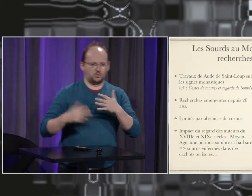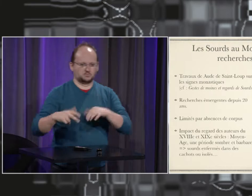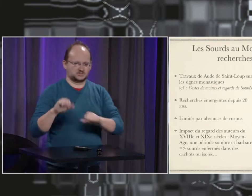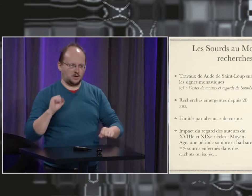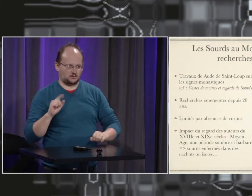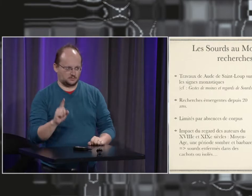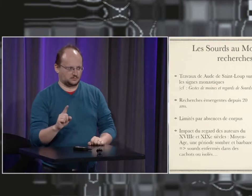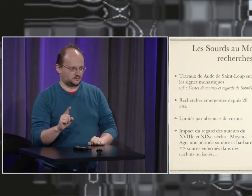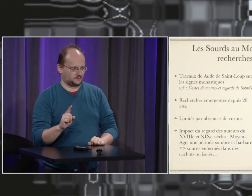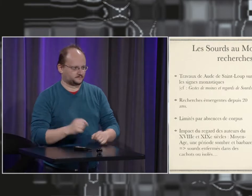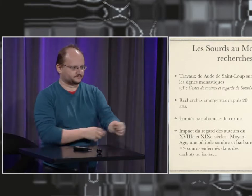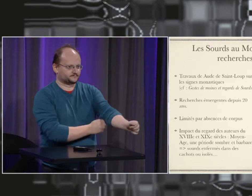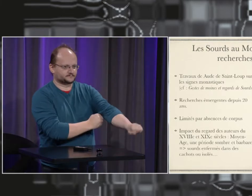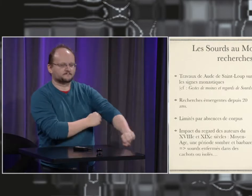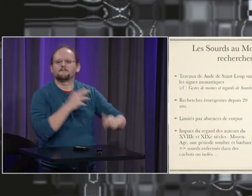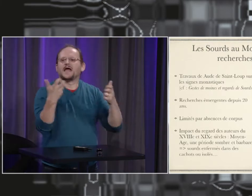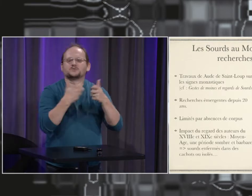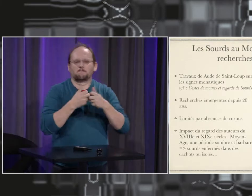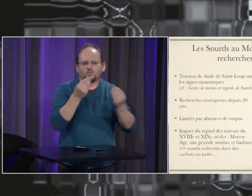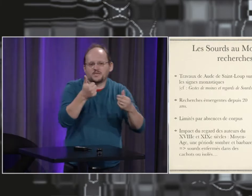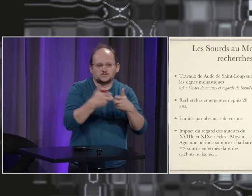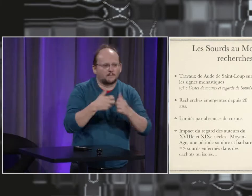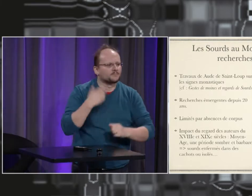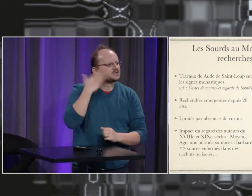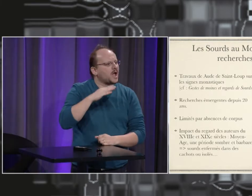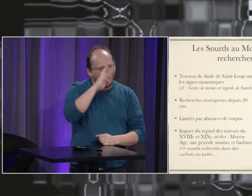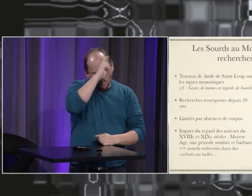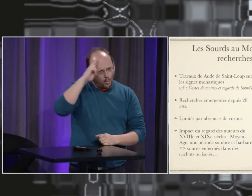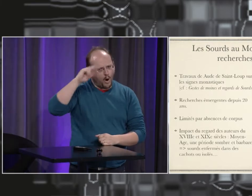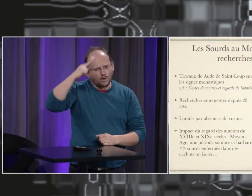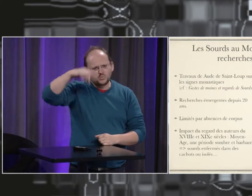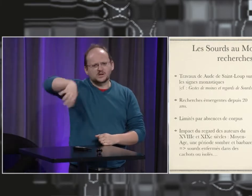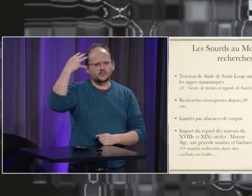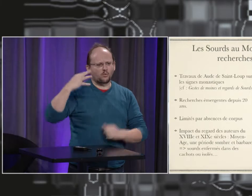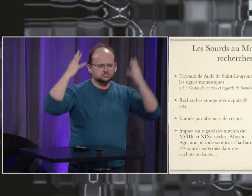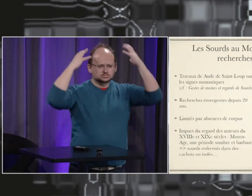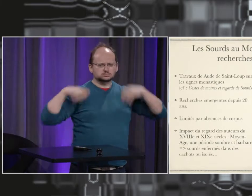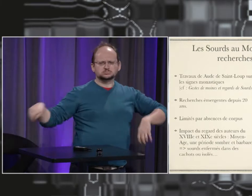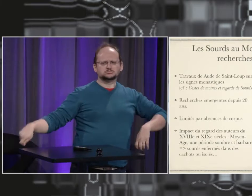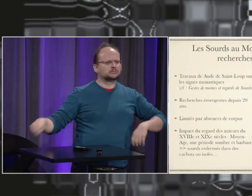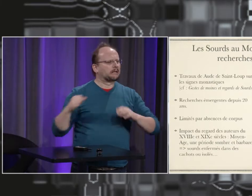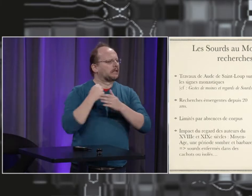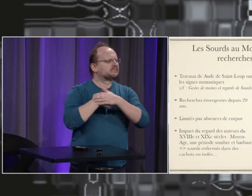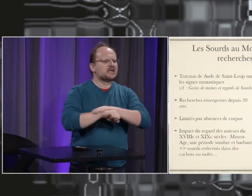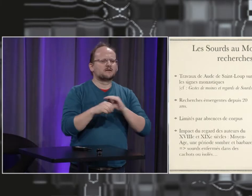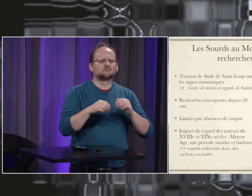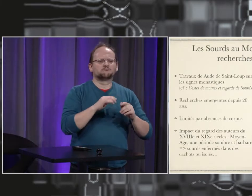du Moyen Âge en disant que c'était une période où les gens étaient très sales. Vous savez, Louis XIV, ce roi